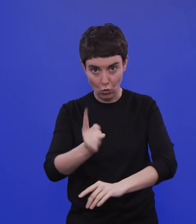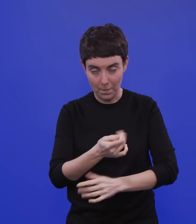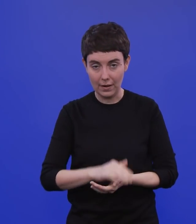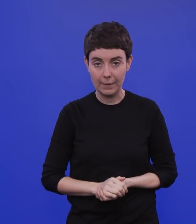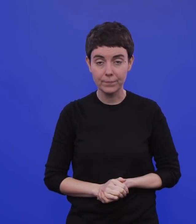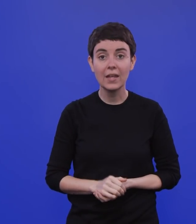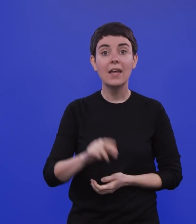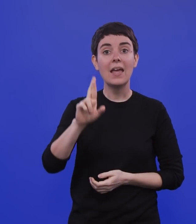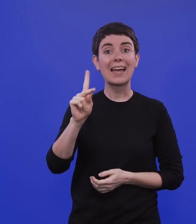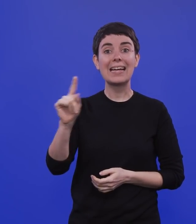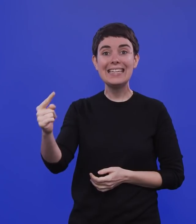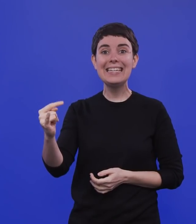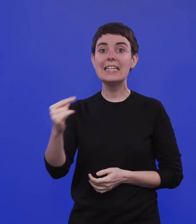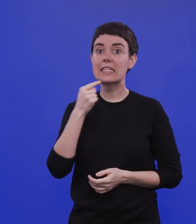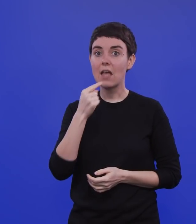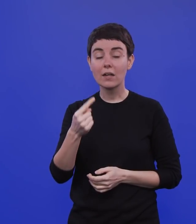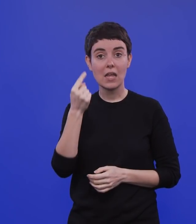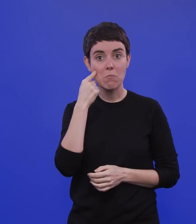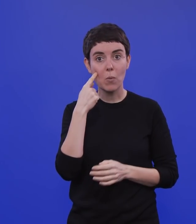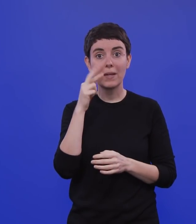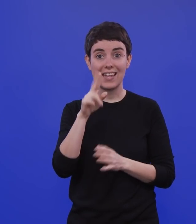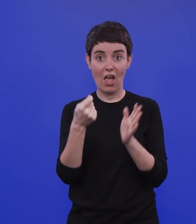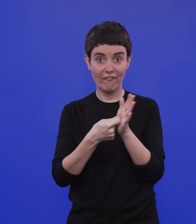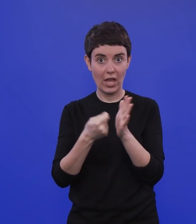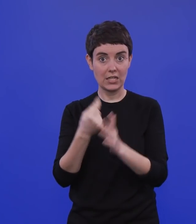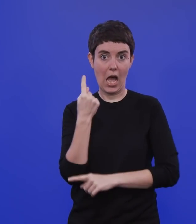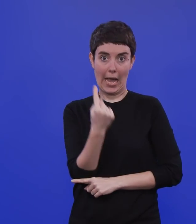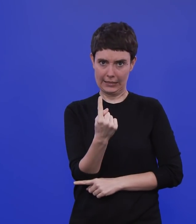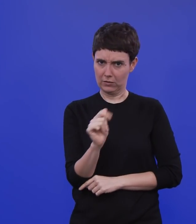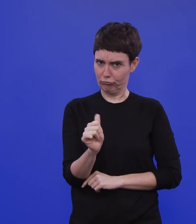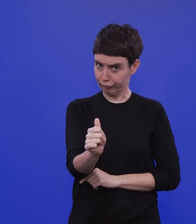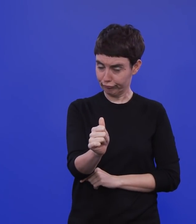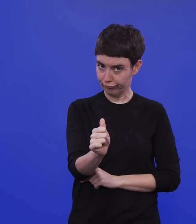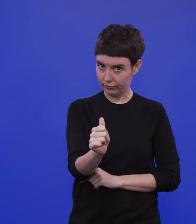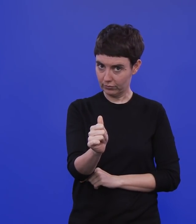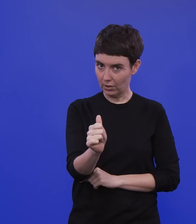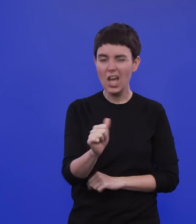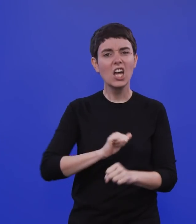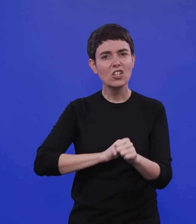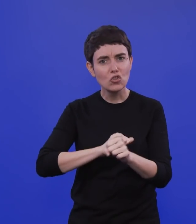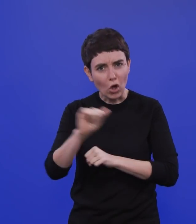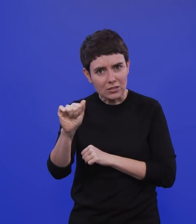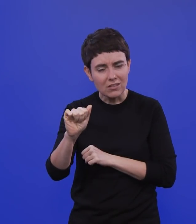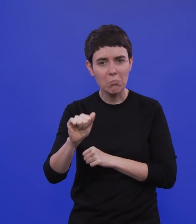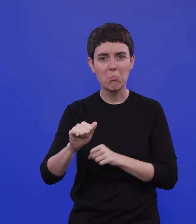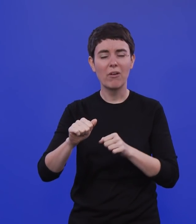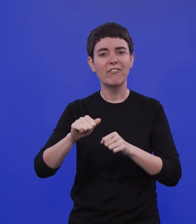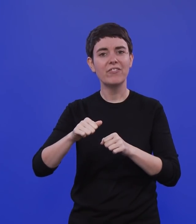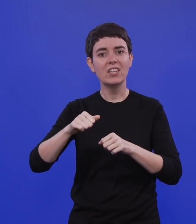um eins. Nun fragen sich viele, wie groß ist der Anteil der englischen Virusvariante in Deutschland daran, dass die